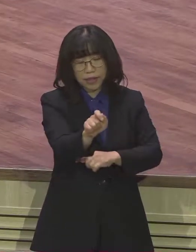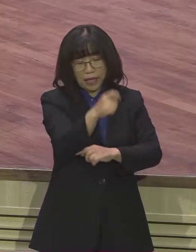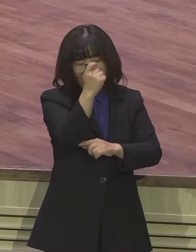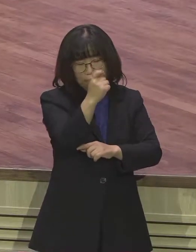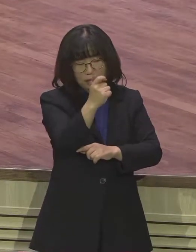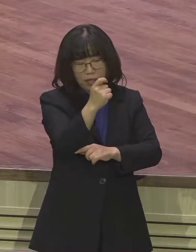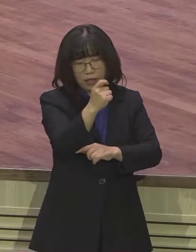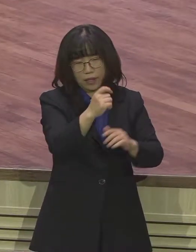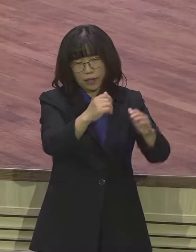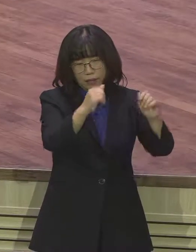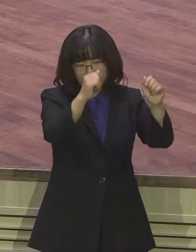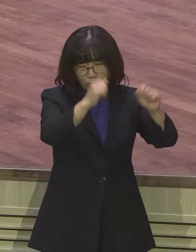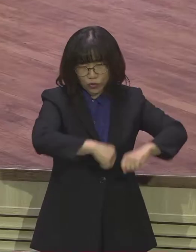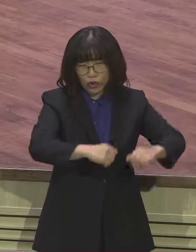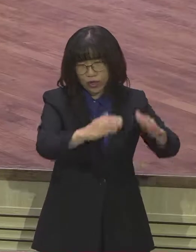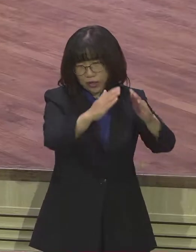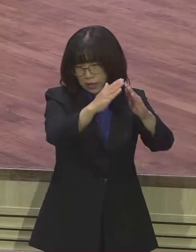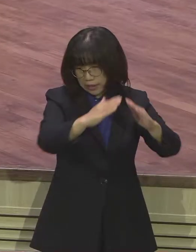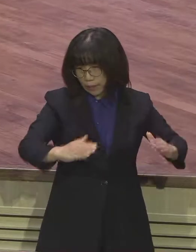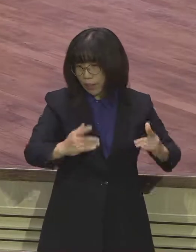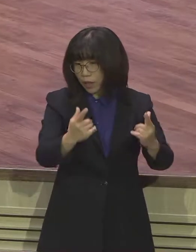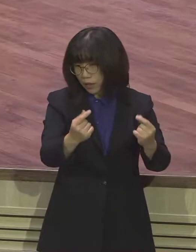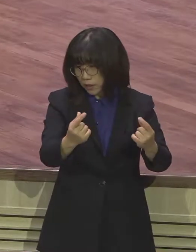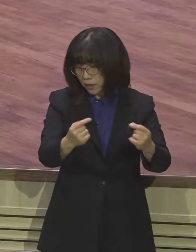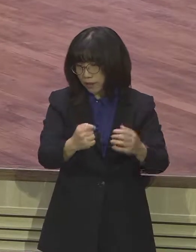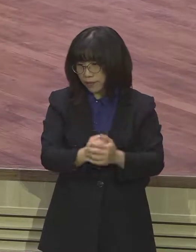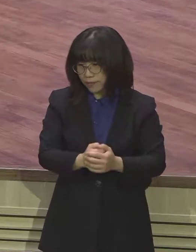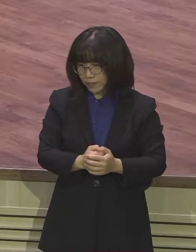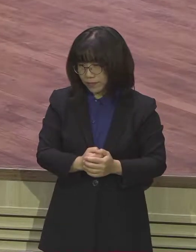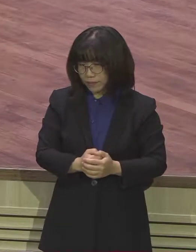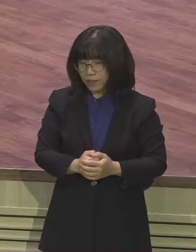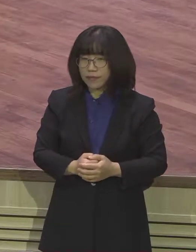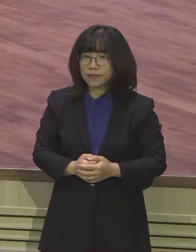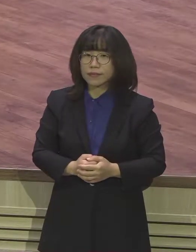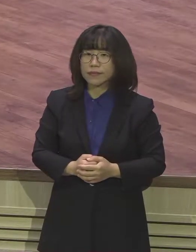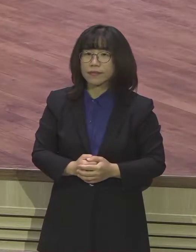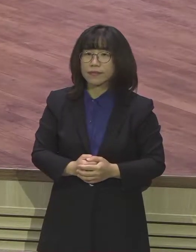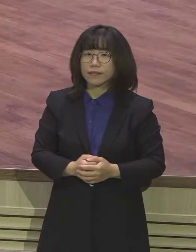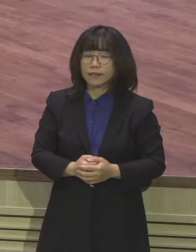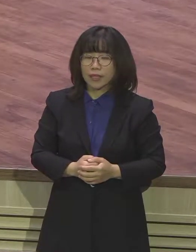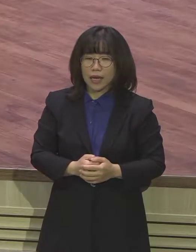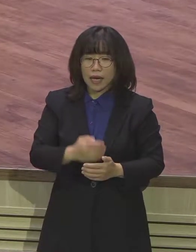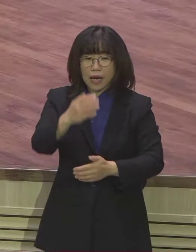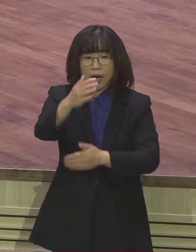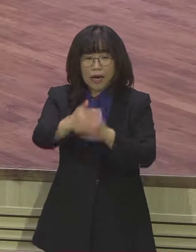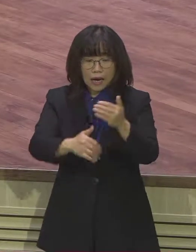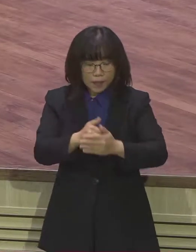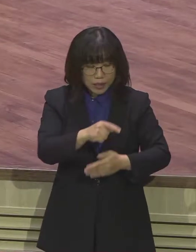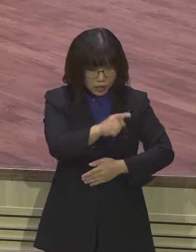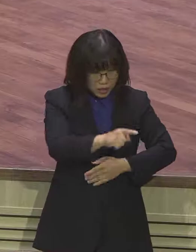하고 있습니다 그런데 반대로 다윗의 무너진 장막을 어떻게 할 것이다 회복시켜 주실 것이다 라고 말씀하고 있습니다